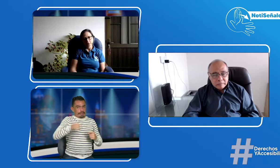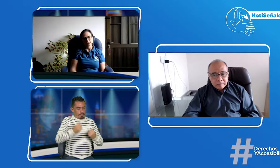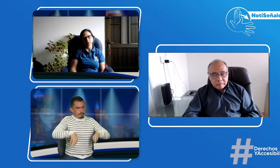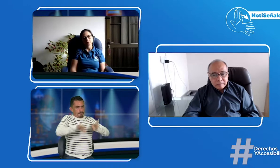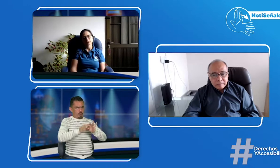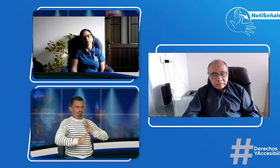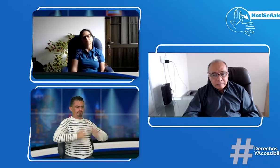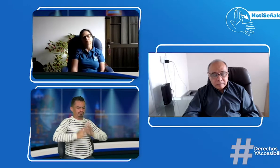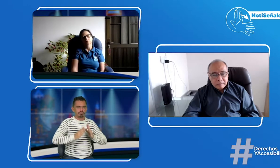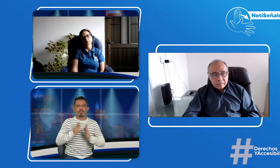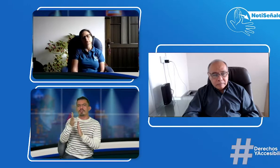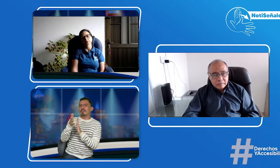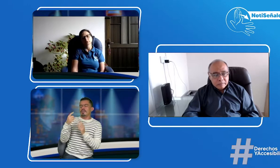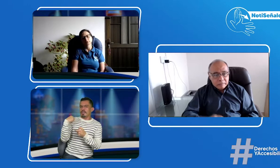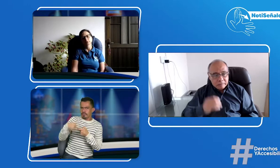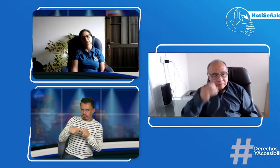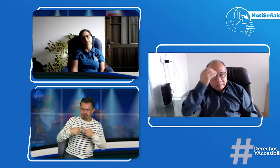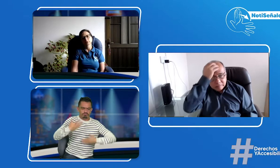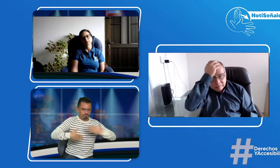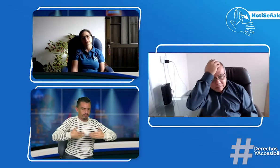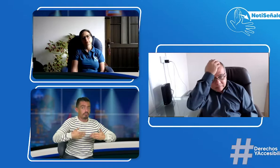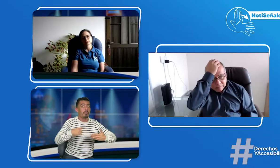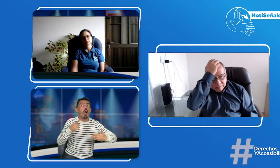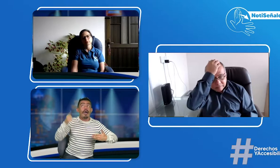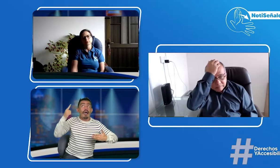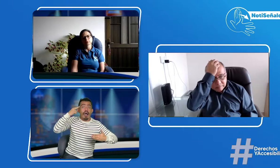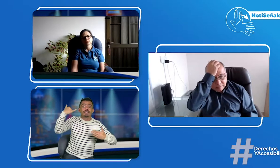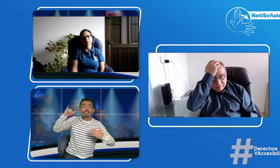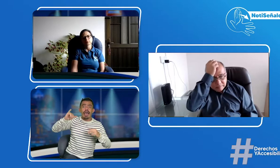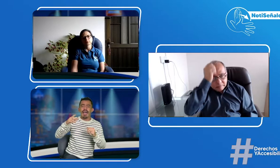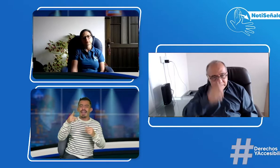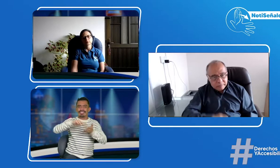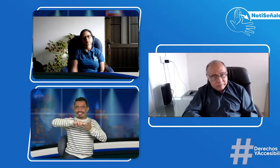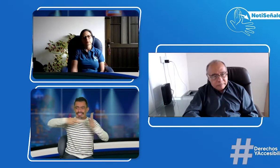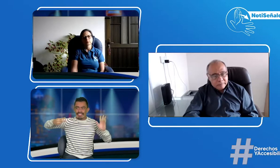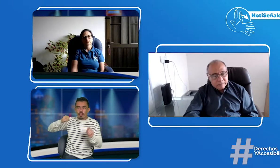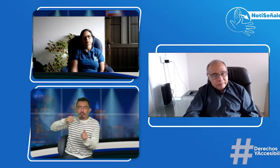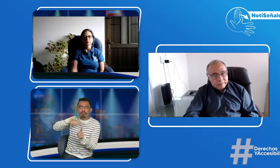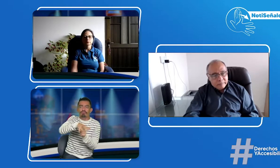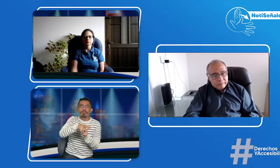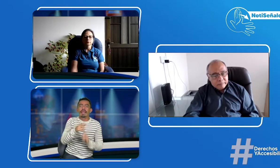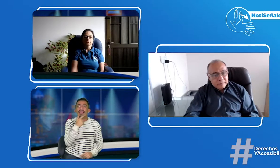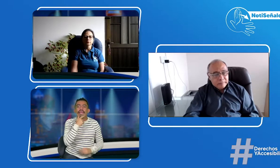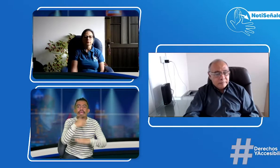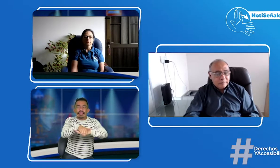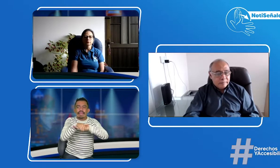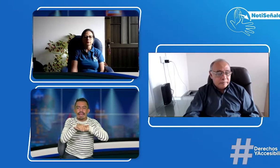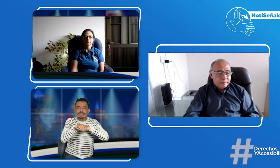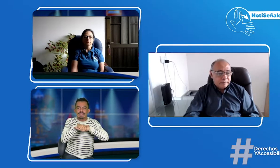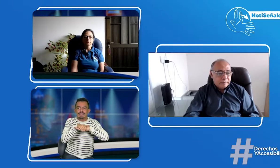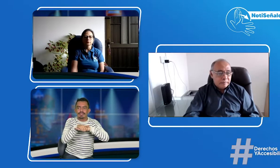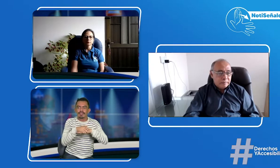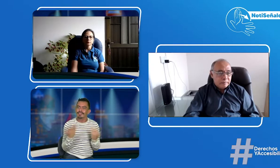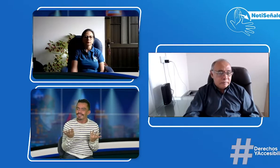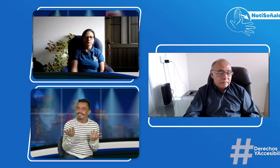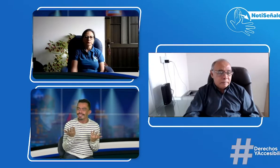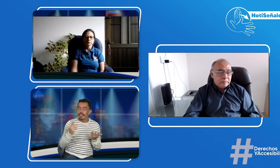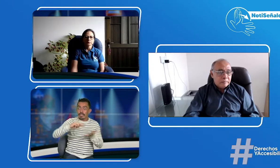en cuenta. Las personas sordas sí, el tema de la lengua de señas y el español, pero pues también vemos que cada vez